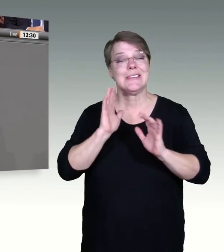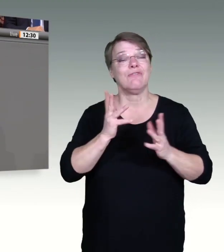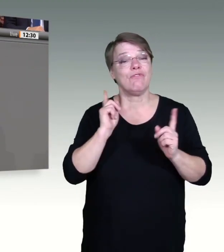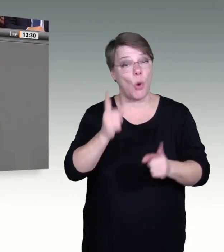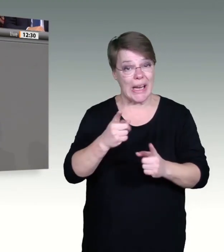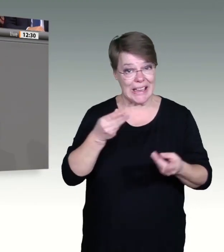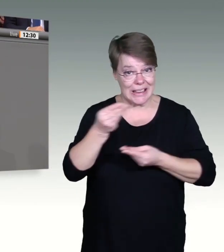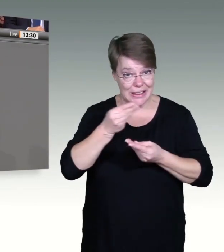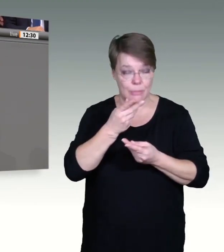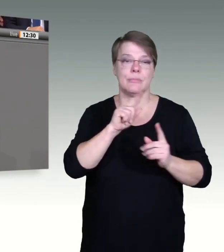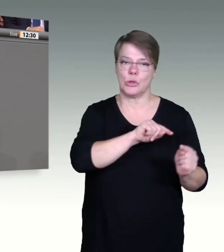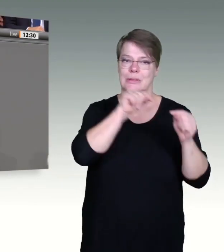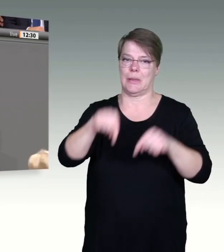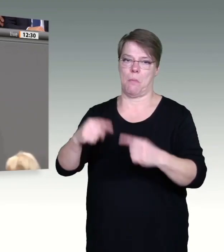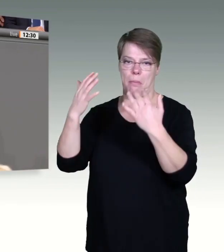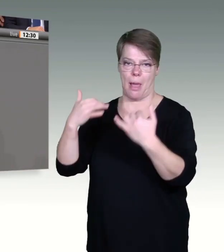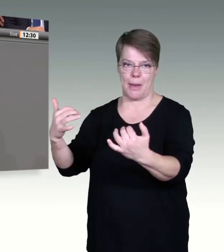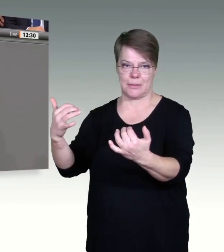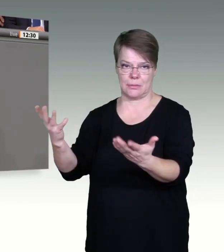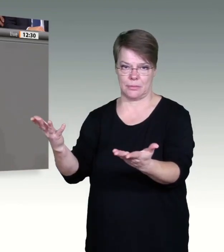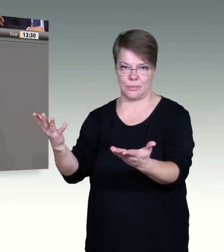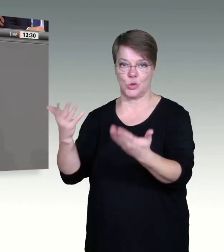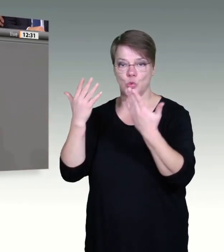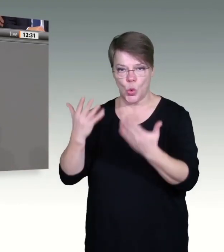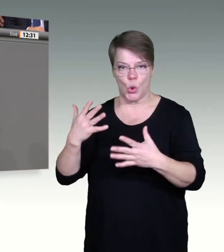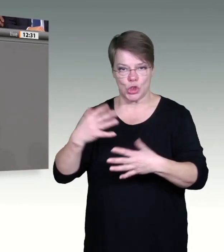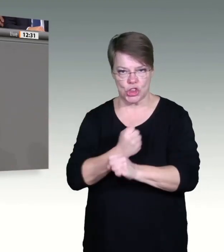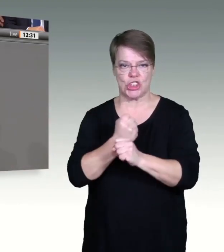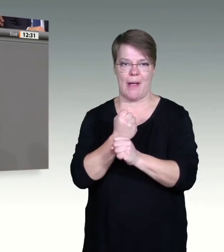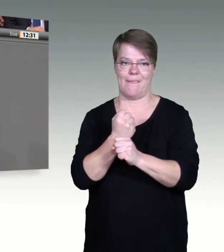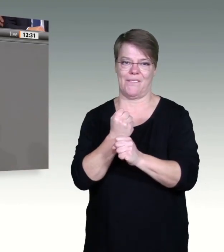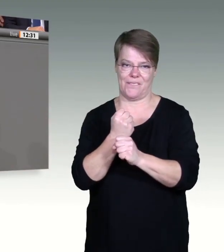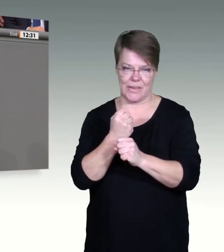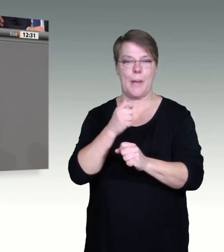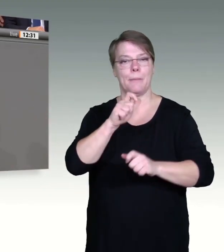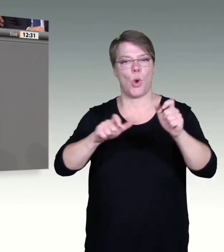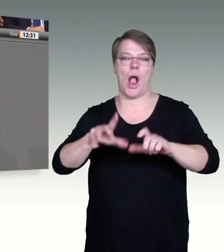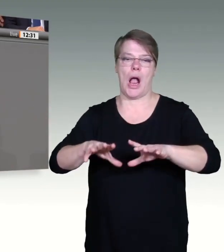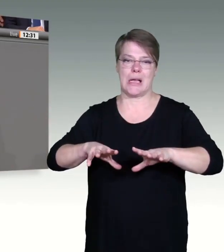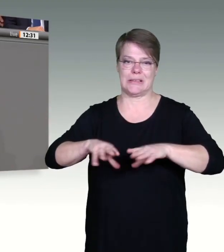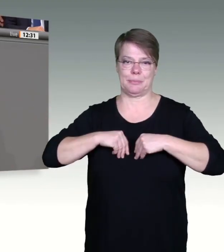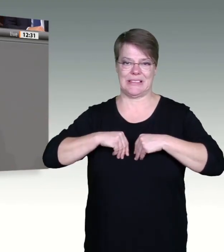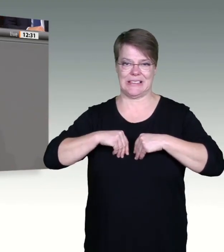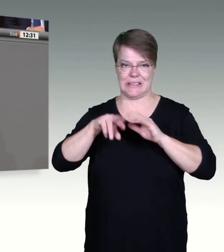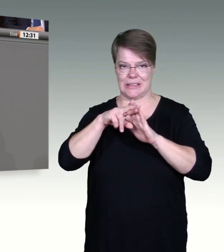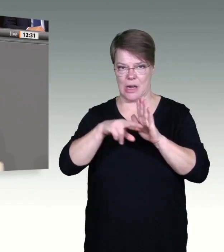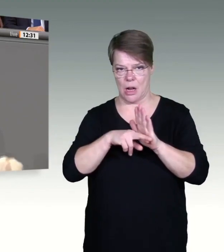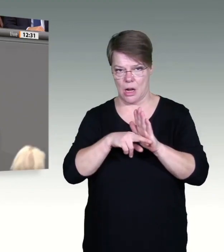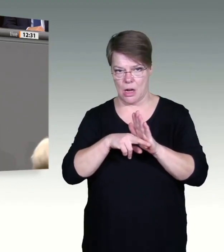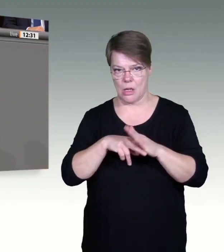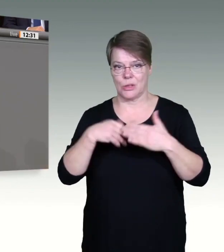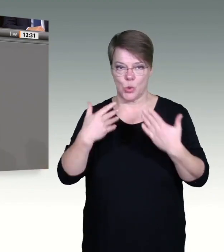Kitaschließungen ausschließen müssen, meine Damen und Herren. Denn sonst ist die Bildung unserer Kinder gefährdet.